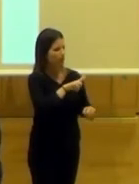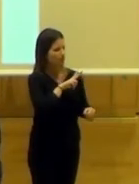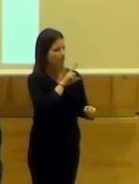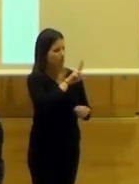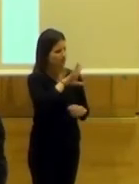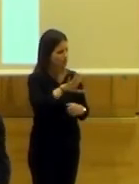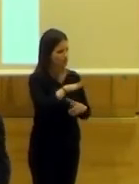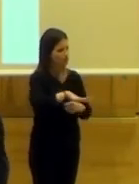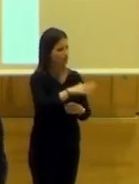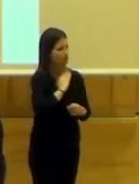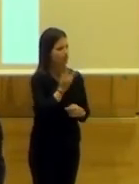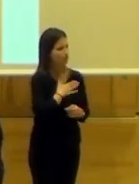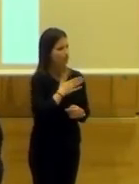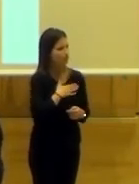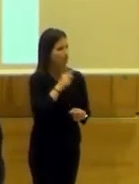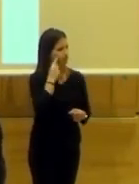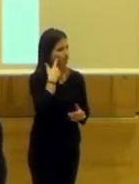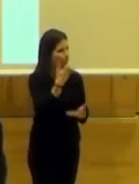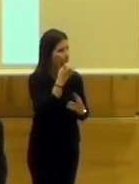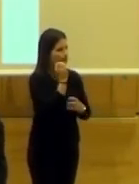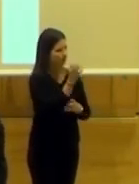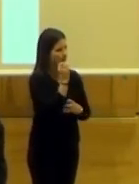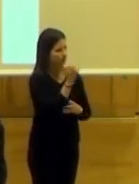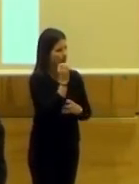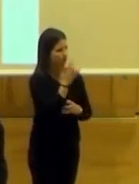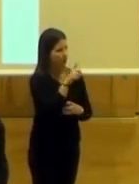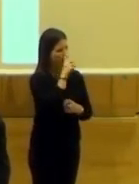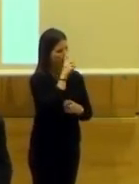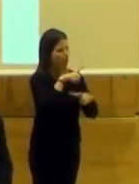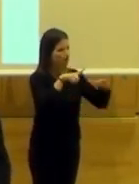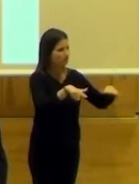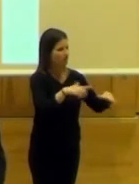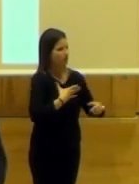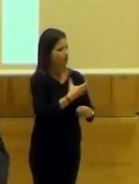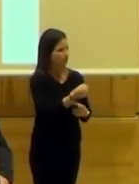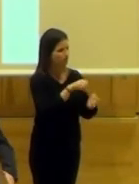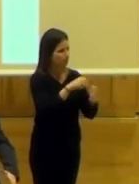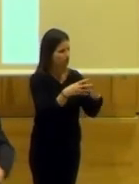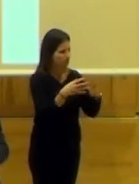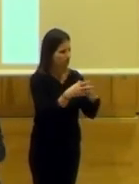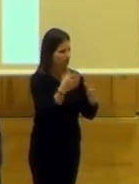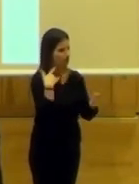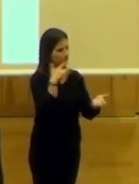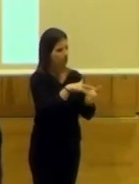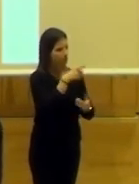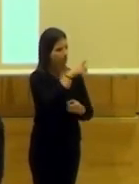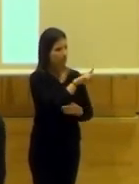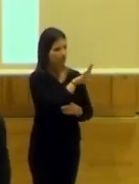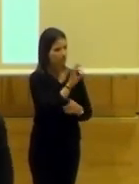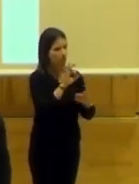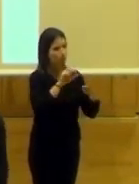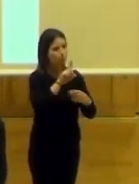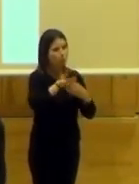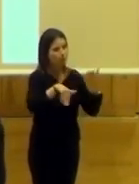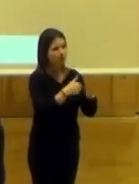espacio patrimonial de referencia en cuanto a sala de conferencias, fue la antigua sala del Cabildo de la ciudad de Granada, desde 1501 hasta 1858,